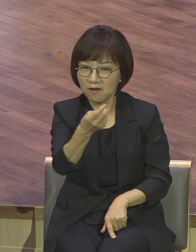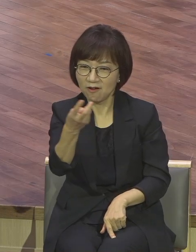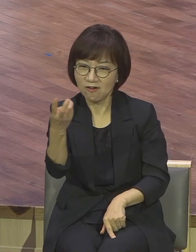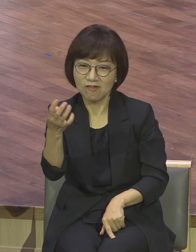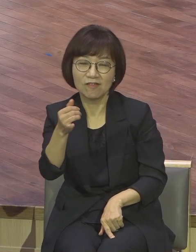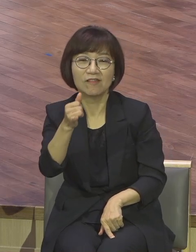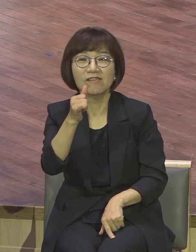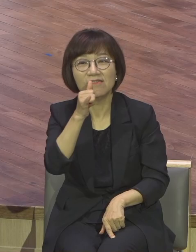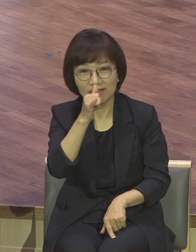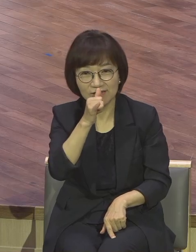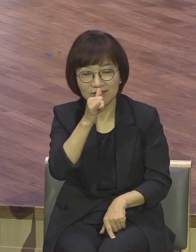있었어요